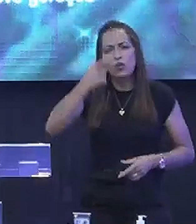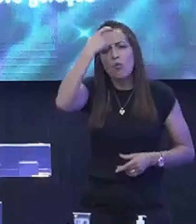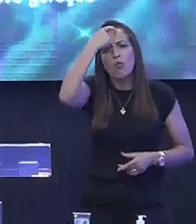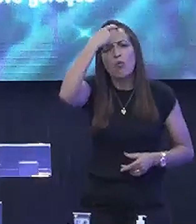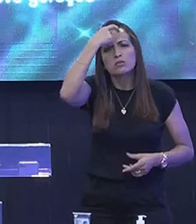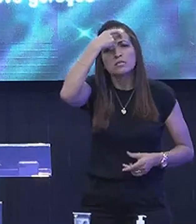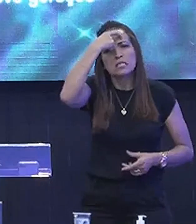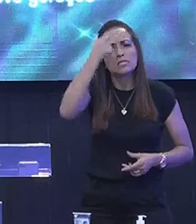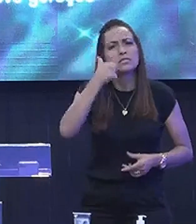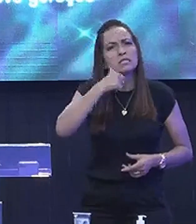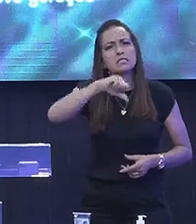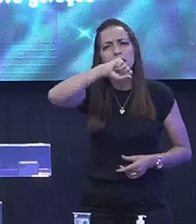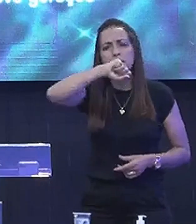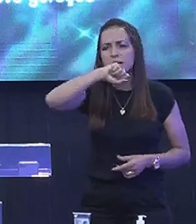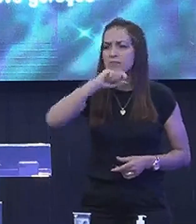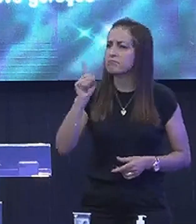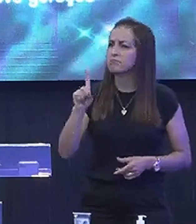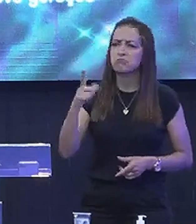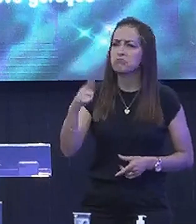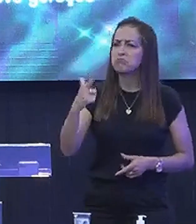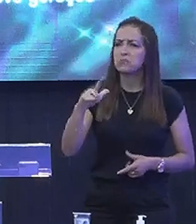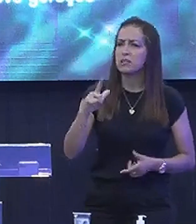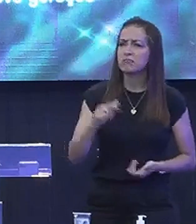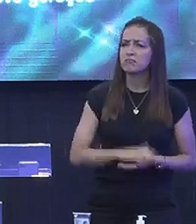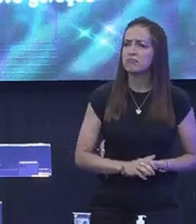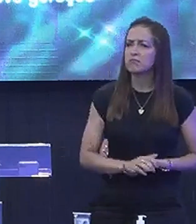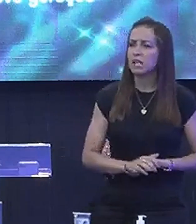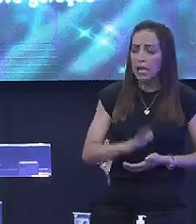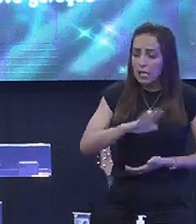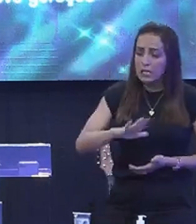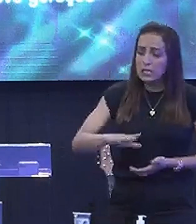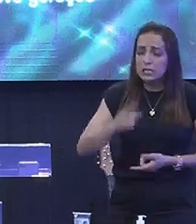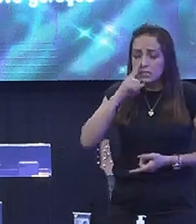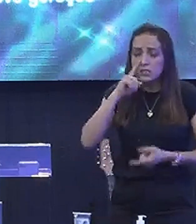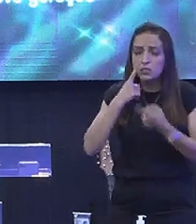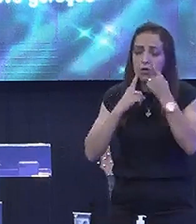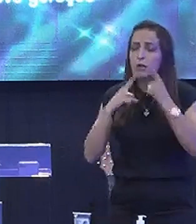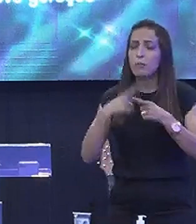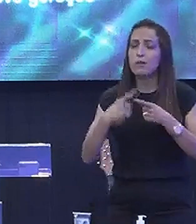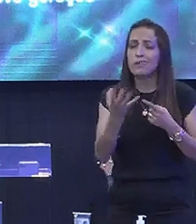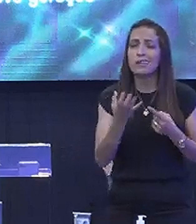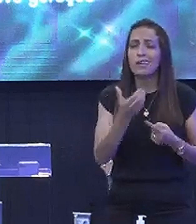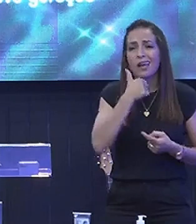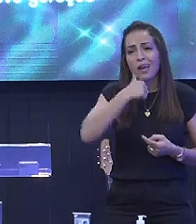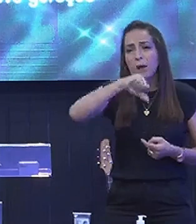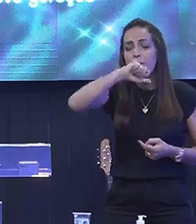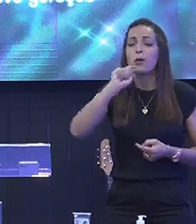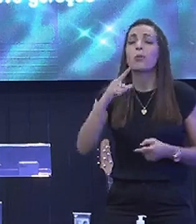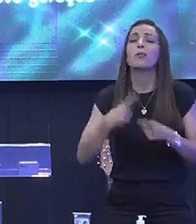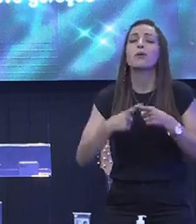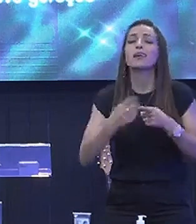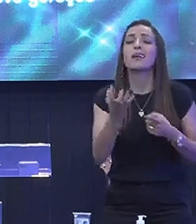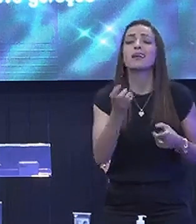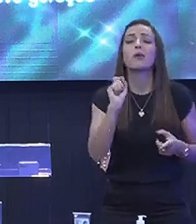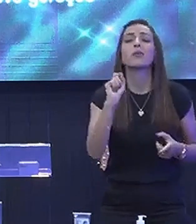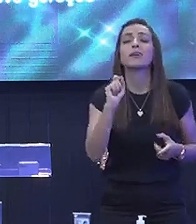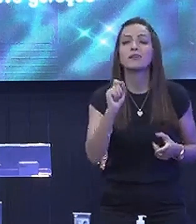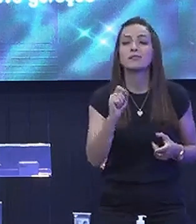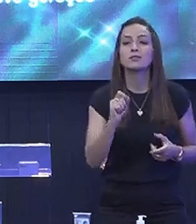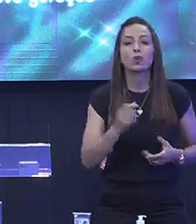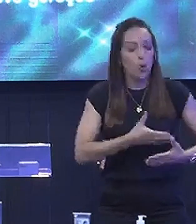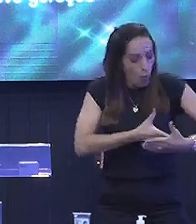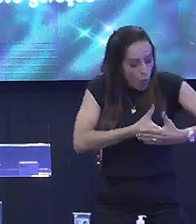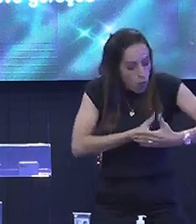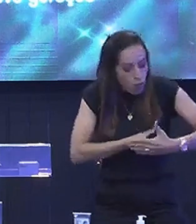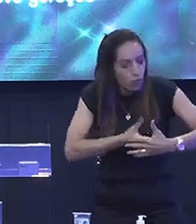mãe Não meu irmão A criança chora Porque quer a mãe Não Ela chora porque quer o que O